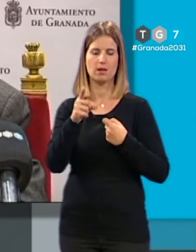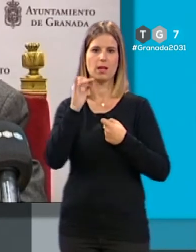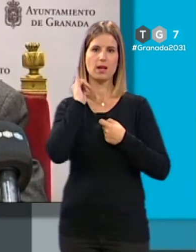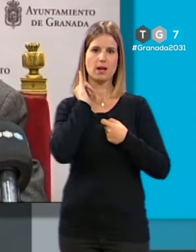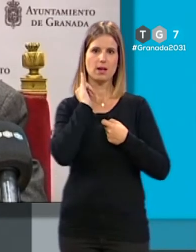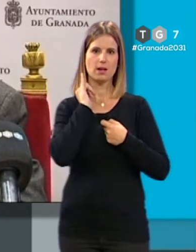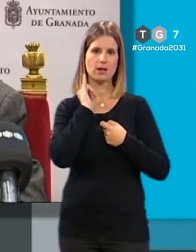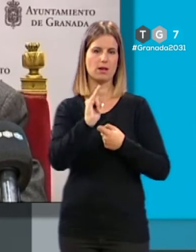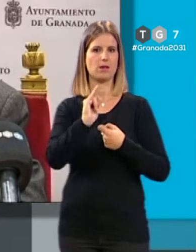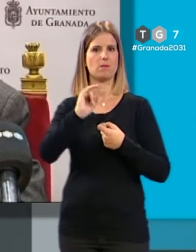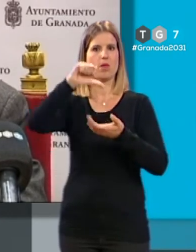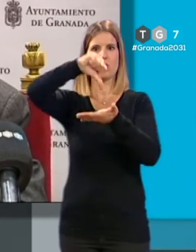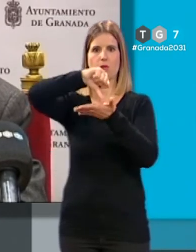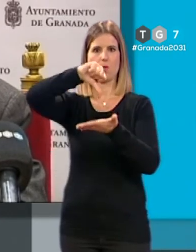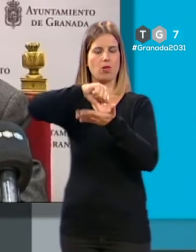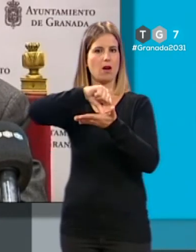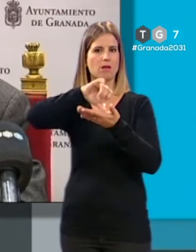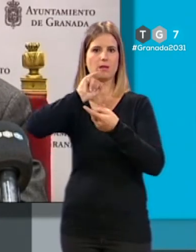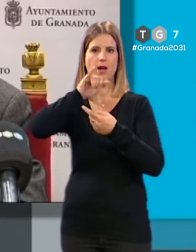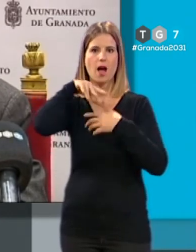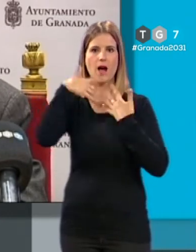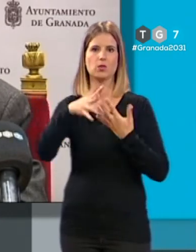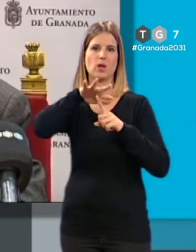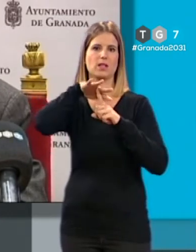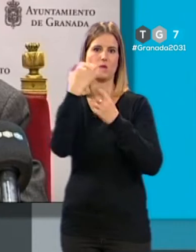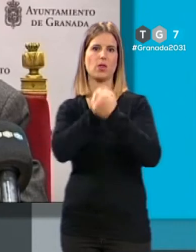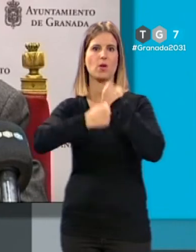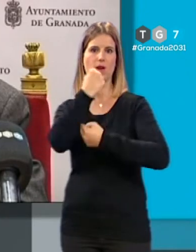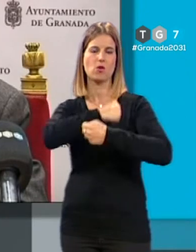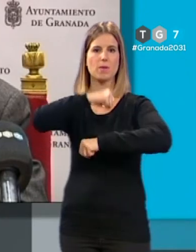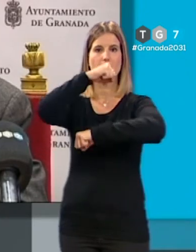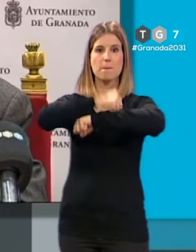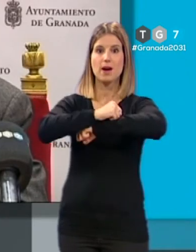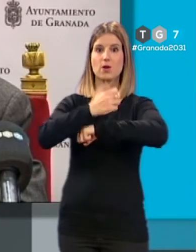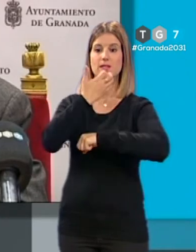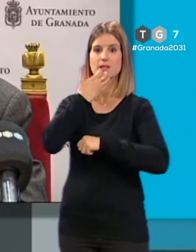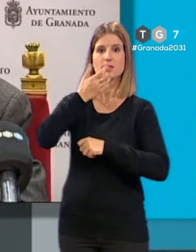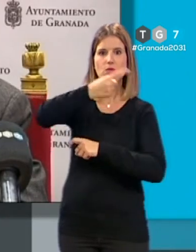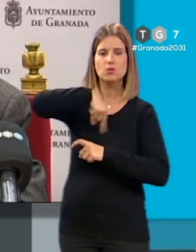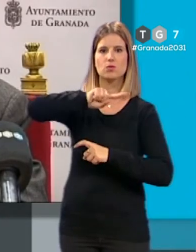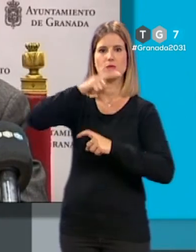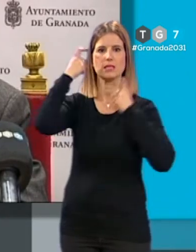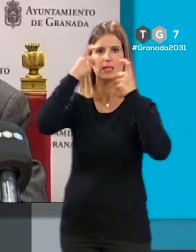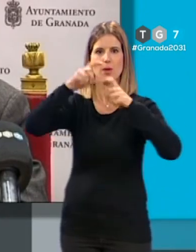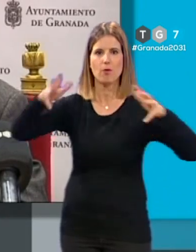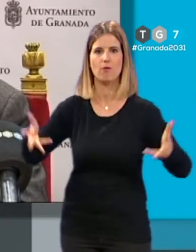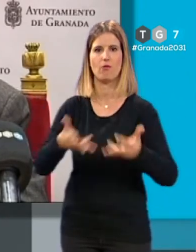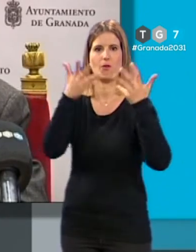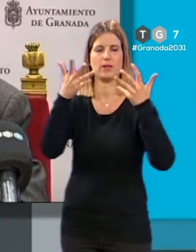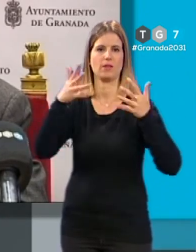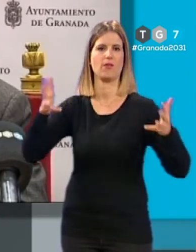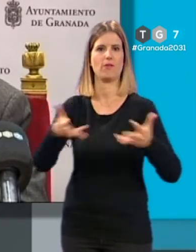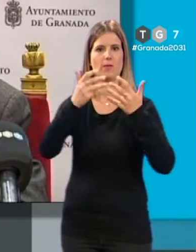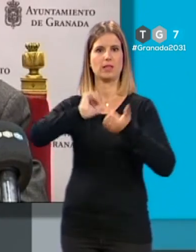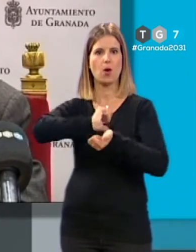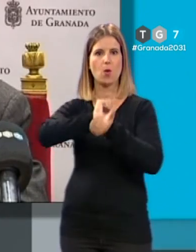la ciudad que tenemos, en la situación económica y de paro, si conseguimos fomentar y que la